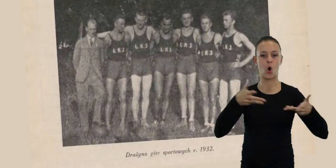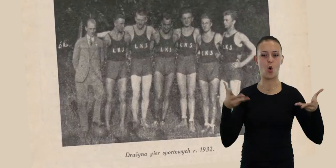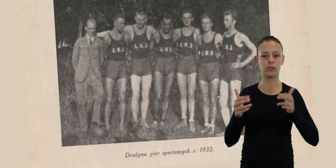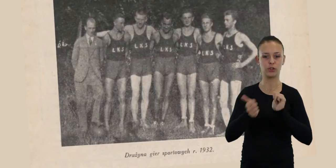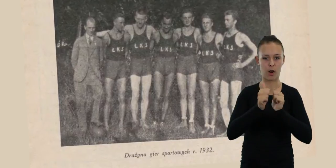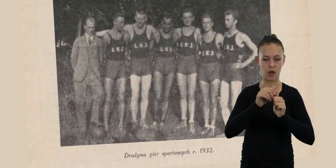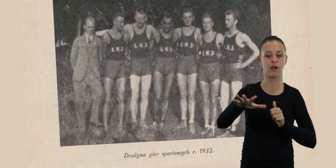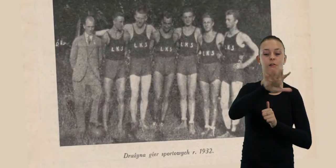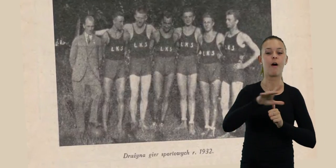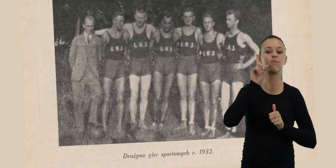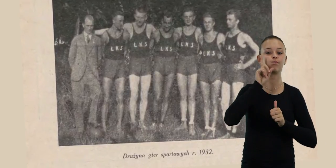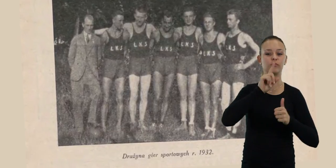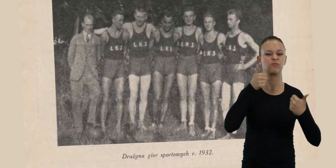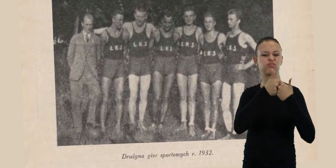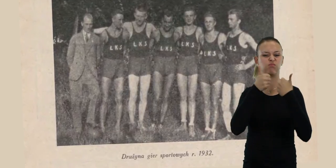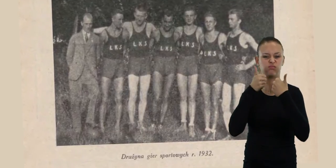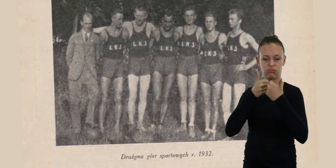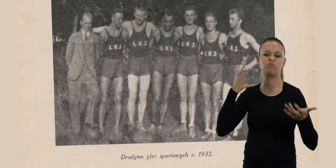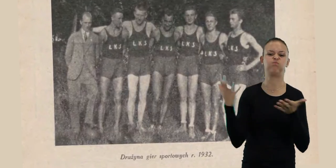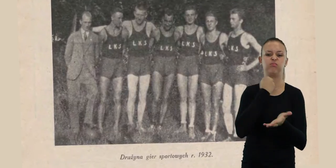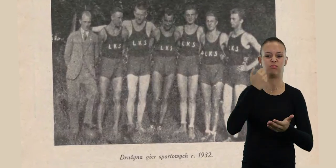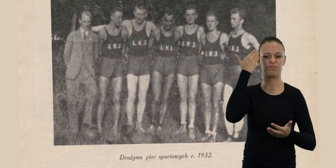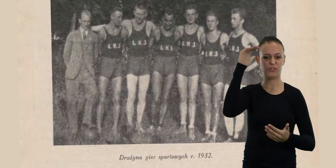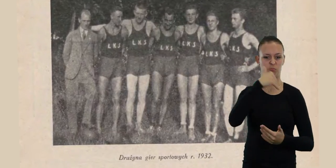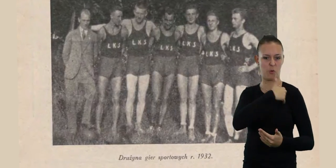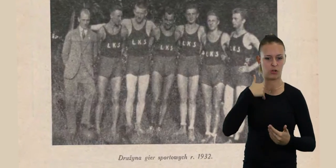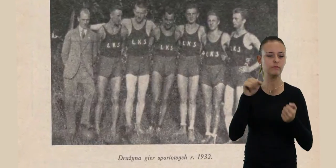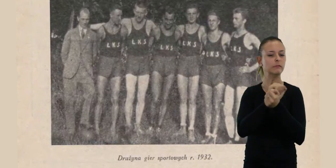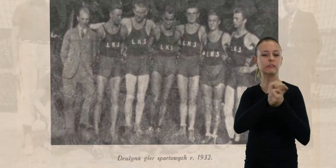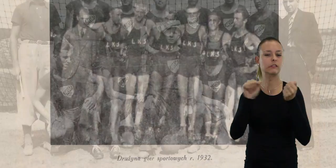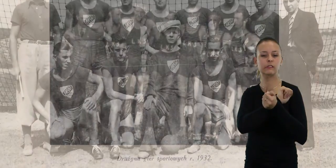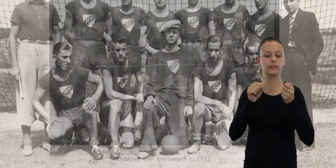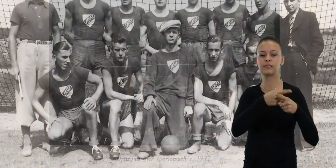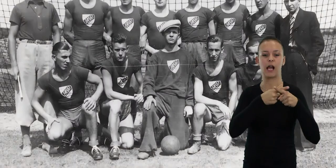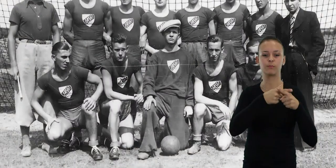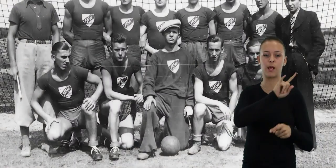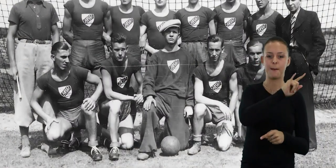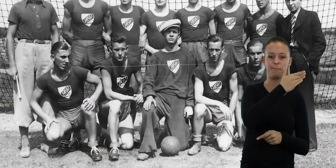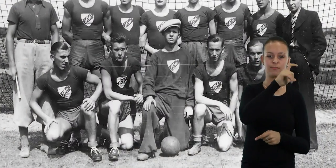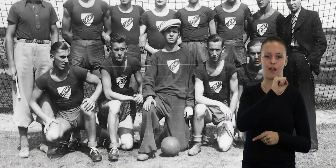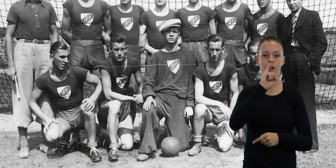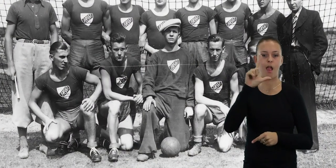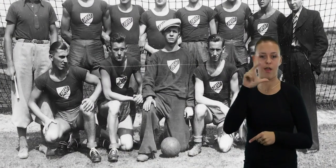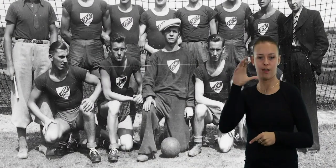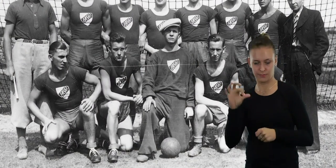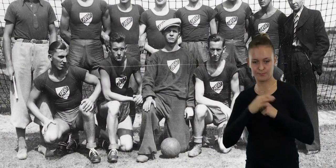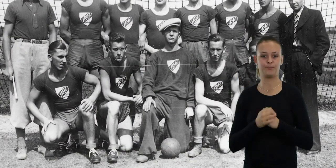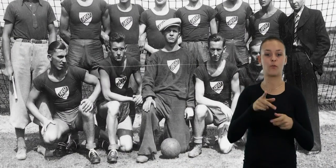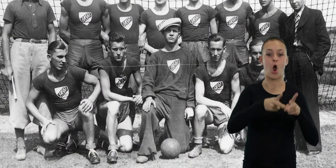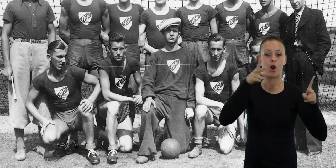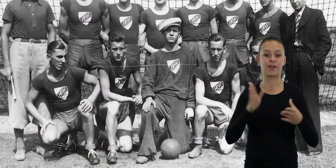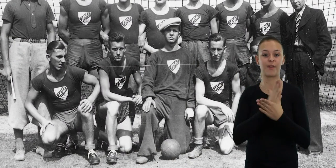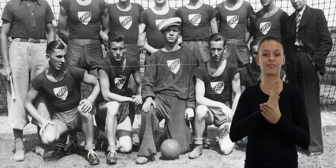Wśród mężczyzn tytuły Mistrzów Polski wywalczyły zespoły IMKA i ŁKS. W okresie międzywojennym